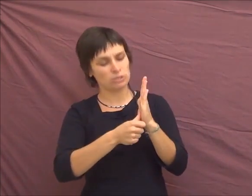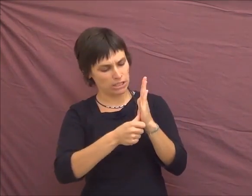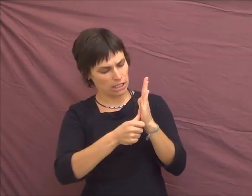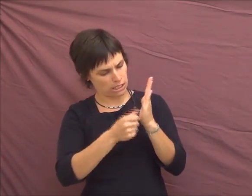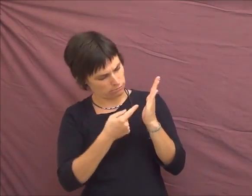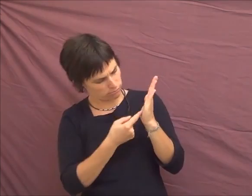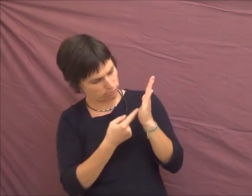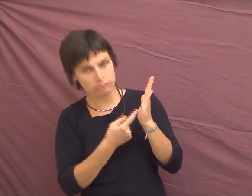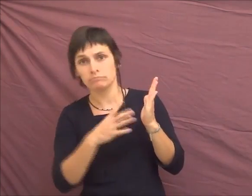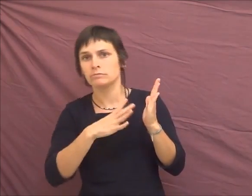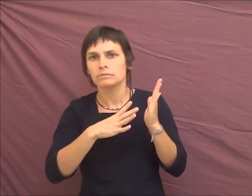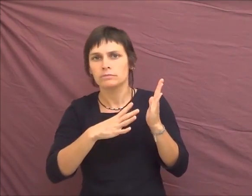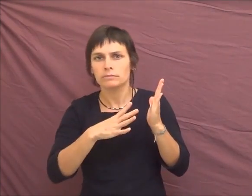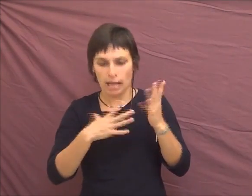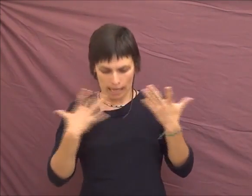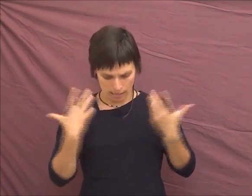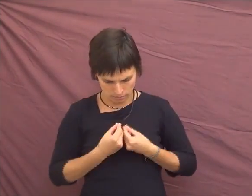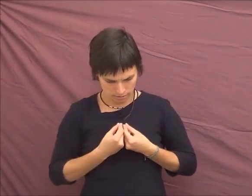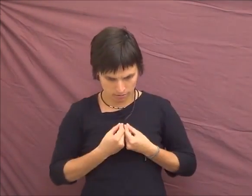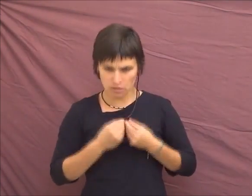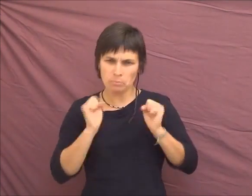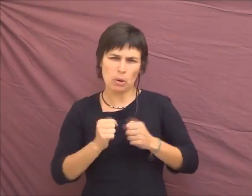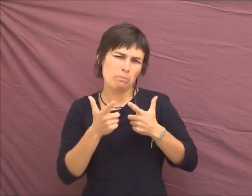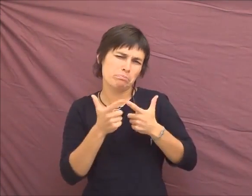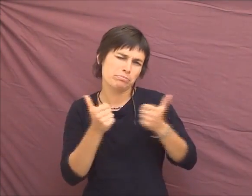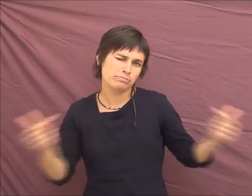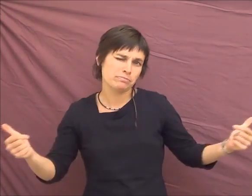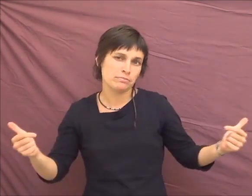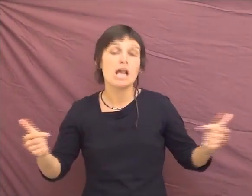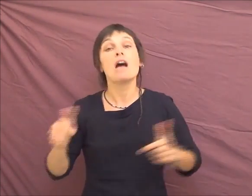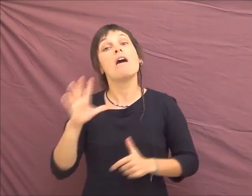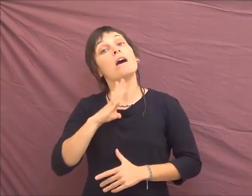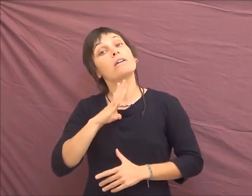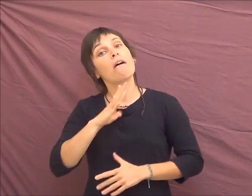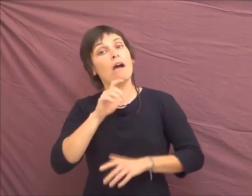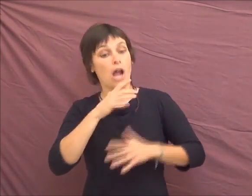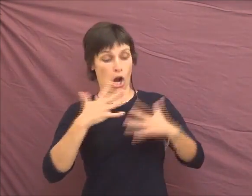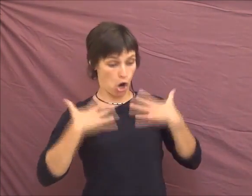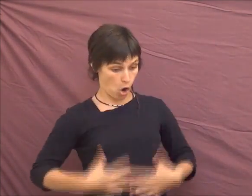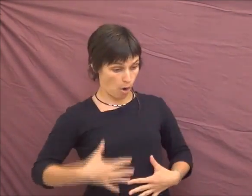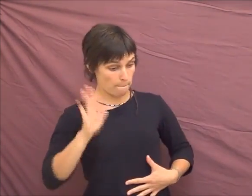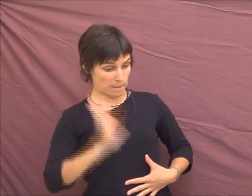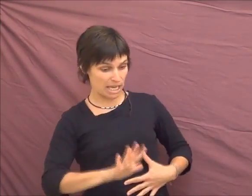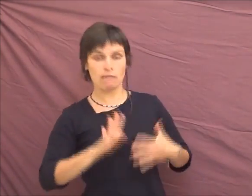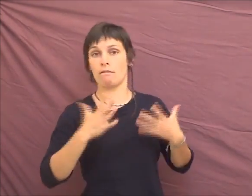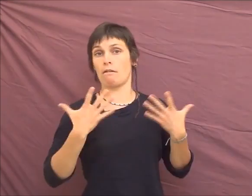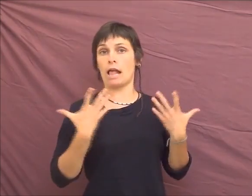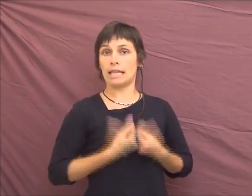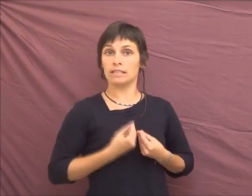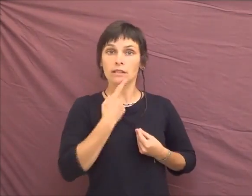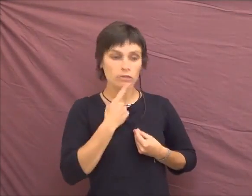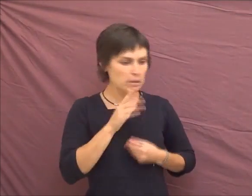intersexes. Alors, il y a des corps intersexués, des corps qui ne sont manifestement pas mâles ou femelles.